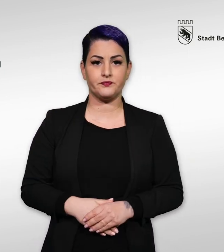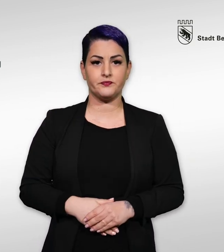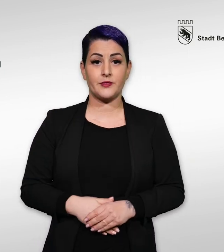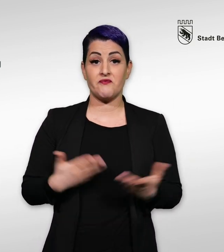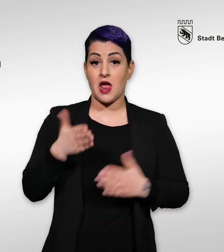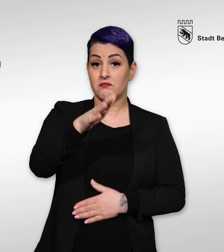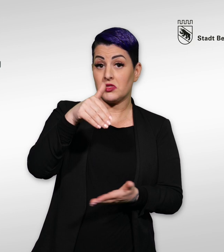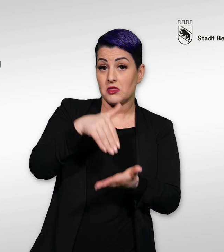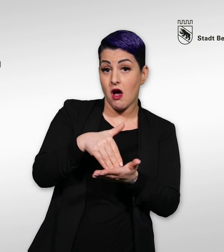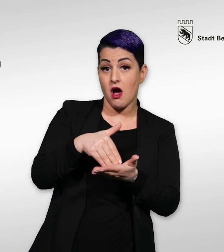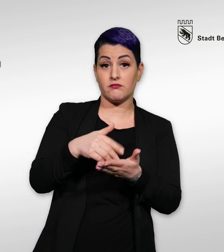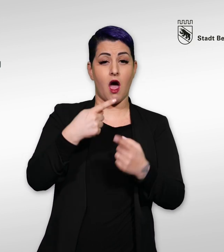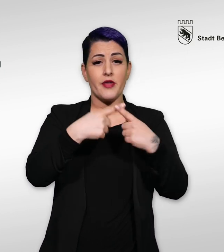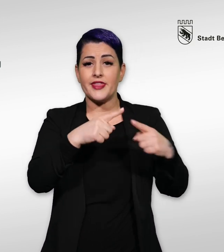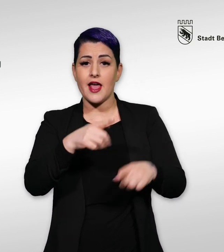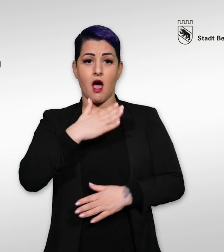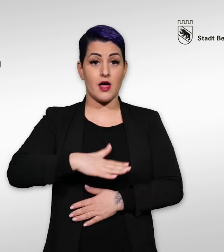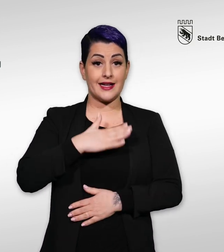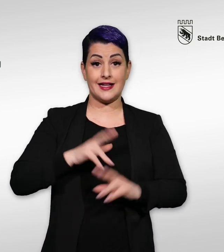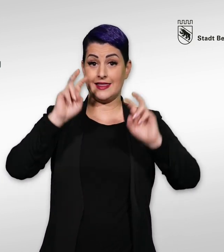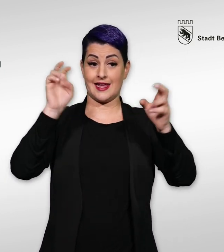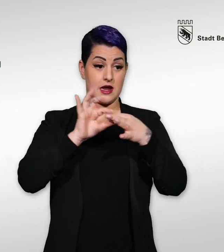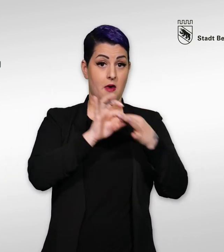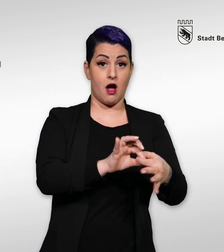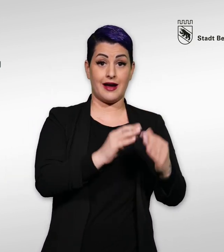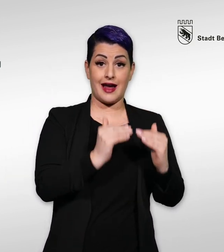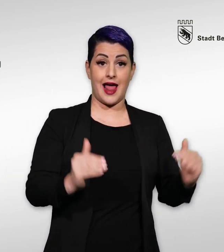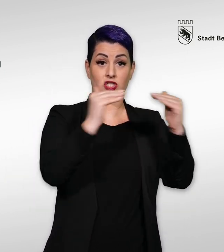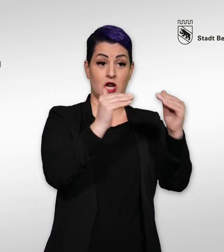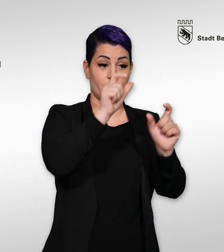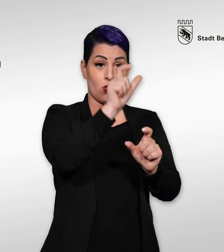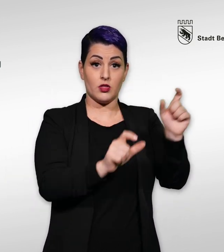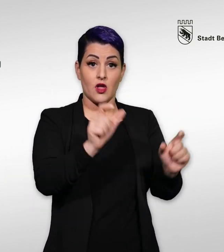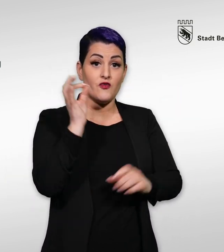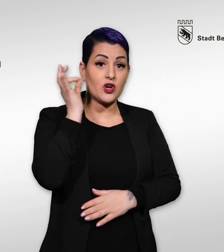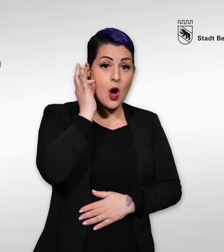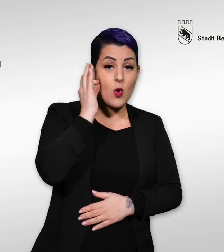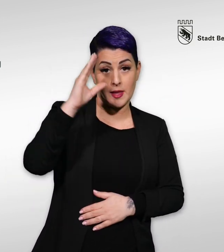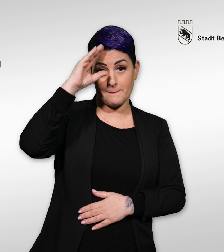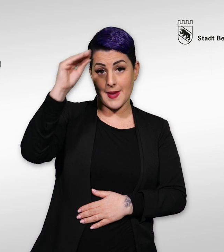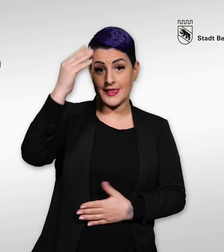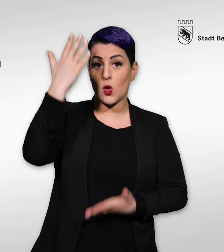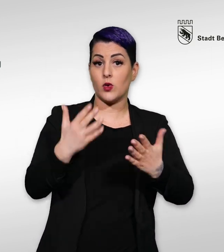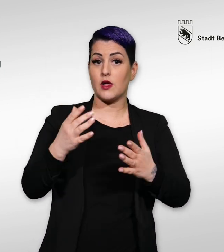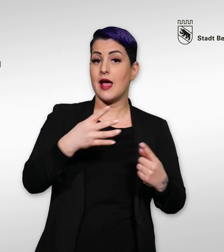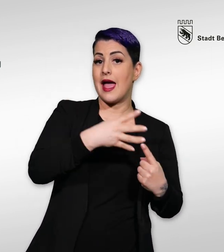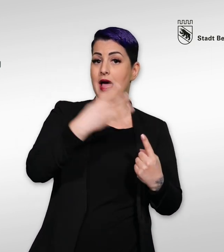Auch für alle weiteren Anliegen im Zusammenhang mit der Gleichstellung von Frauen, Männern und von LGBTIQ